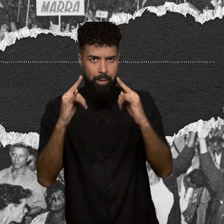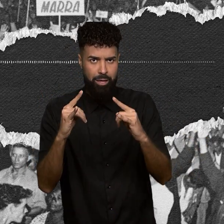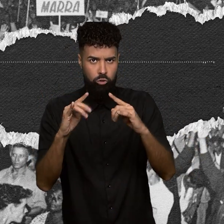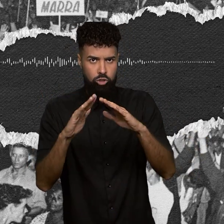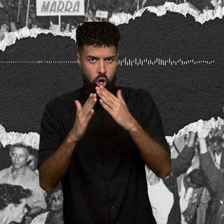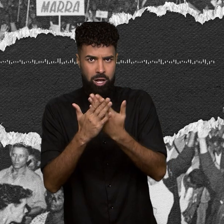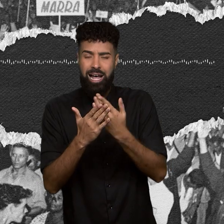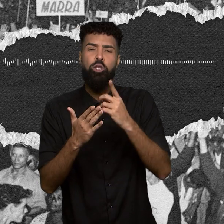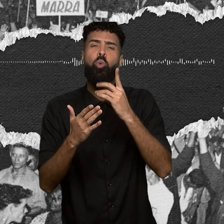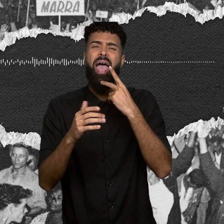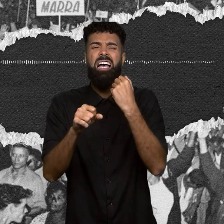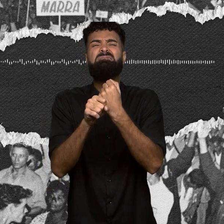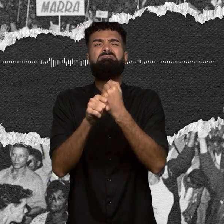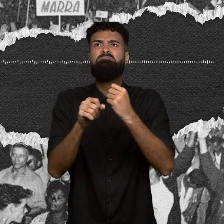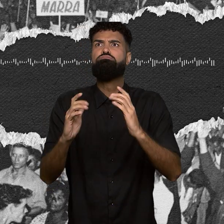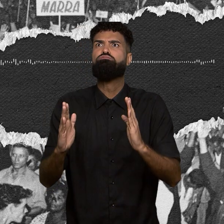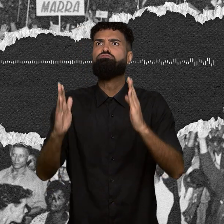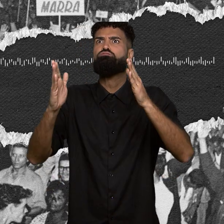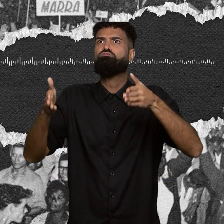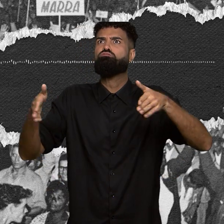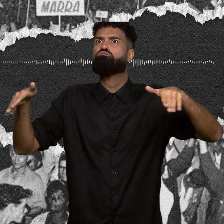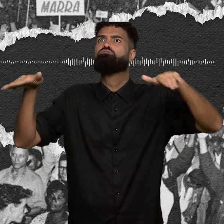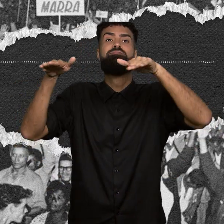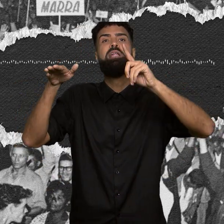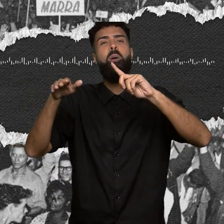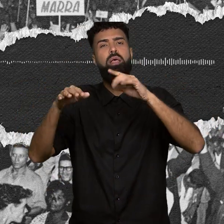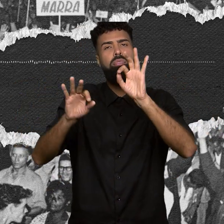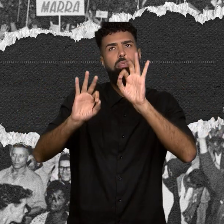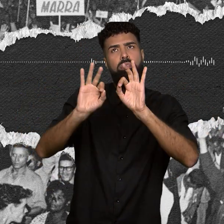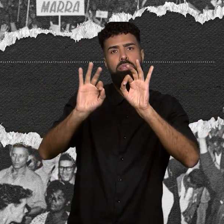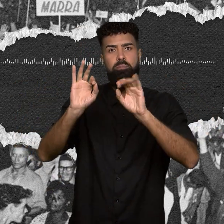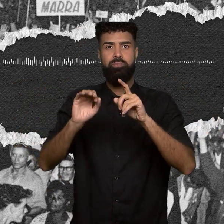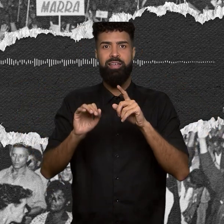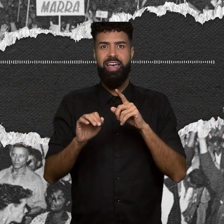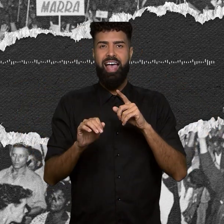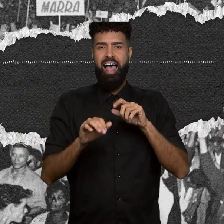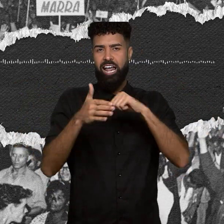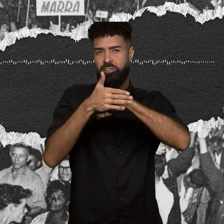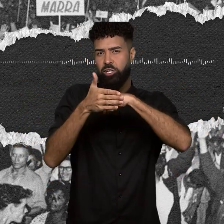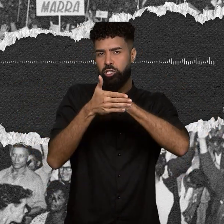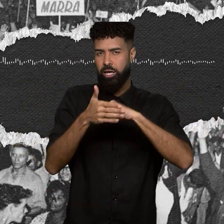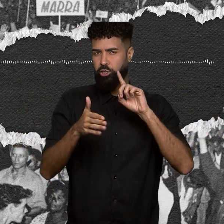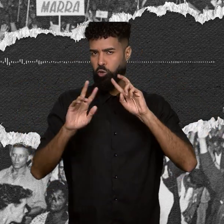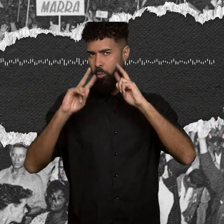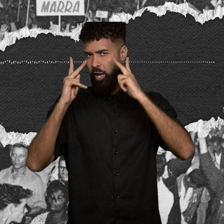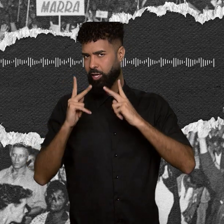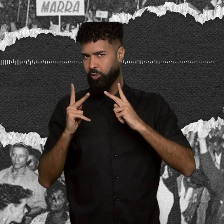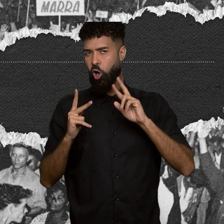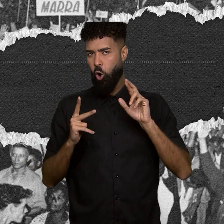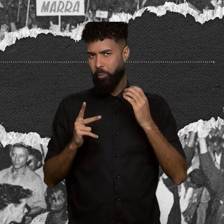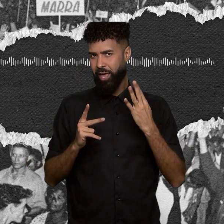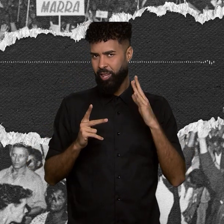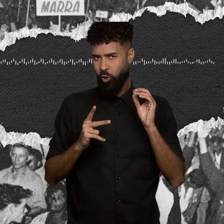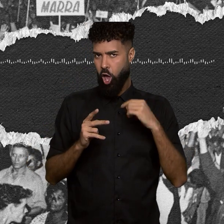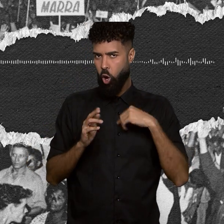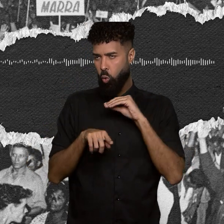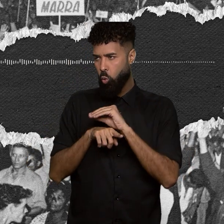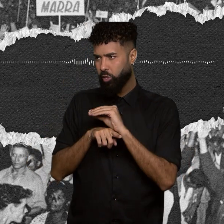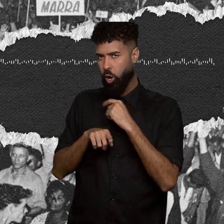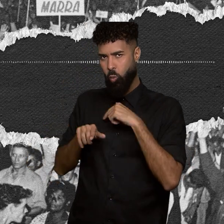definitivas. O economista e ativista dos direitos humanos, Roberto Monte, que cuida do acervo onde encontramos o documentário, era criança na